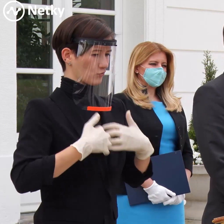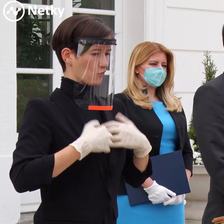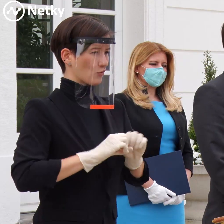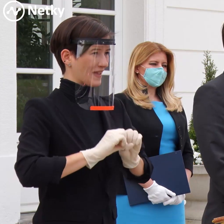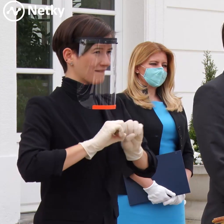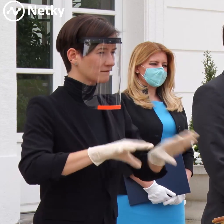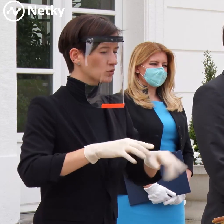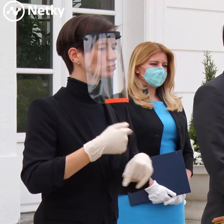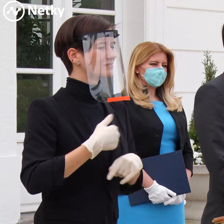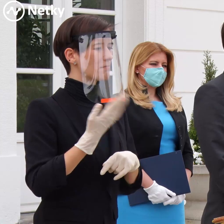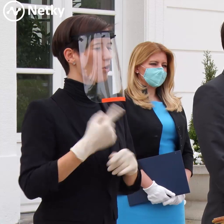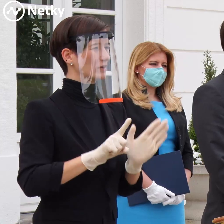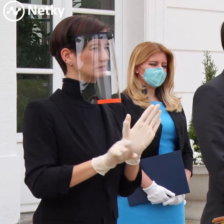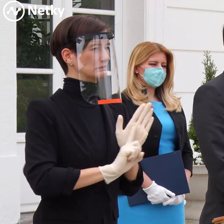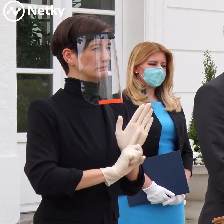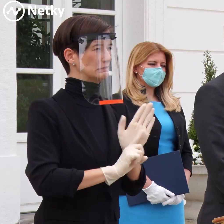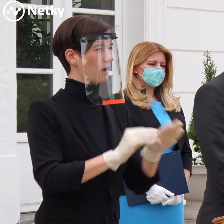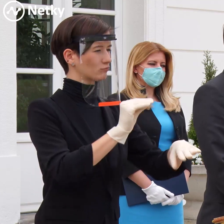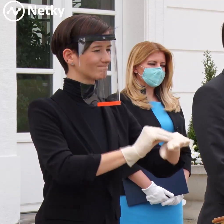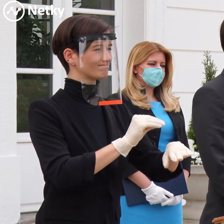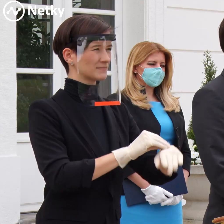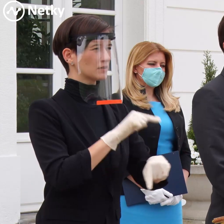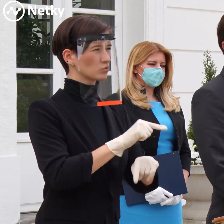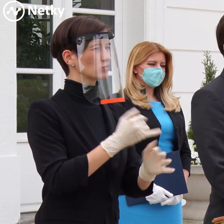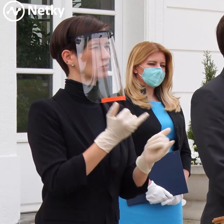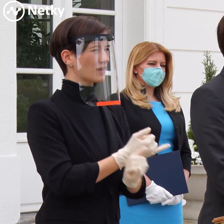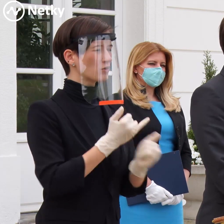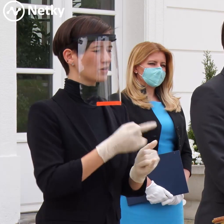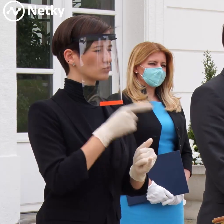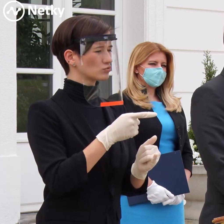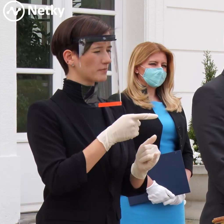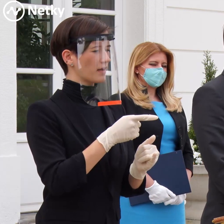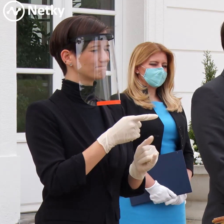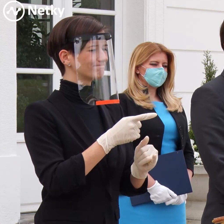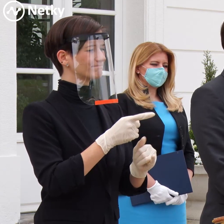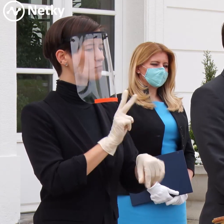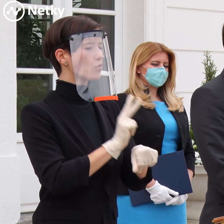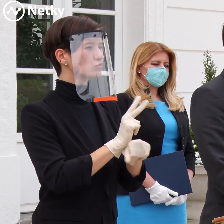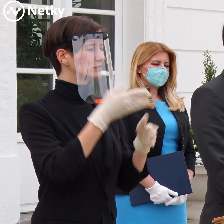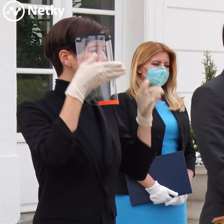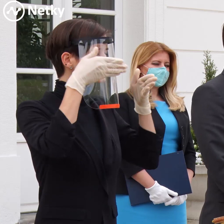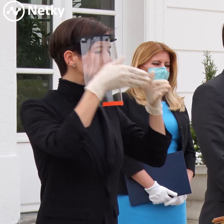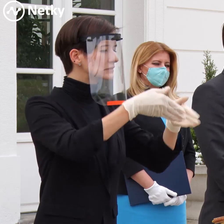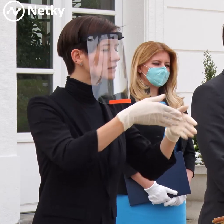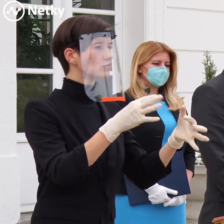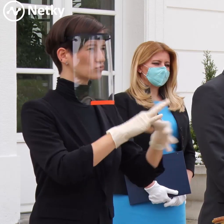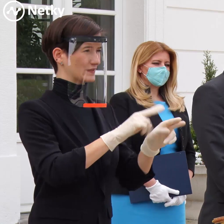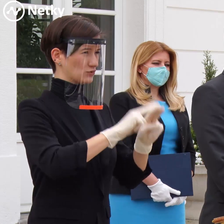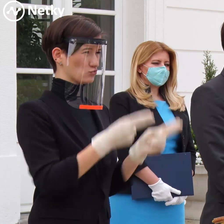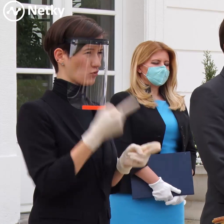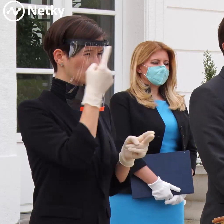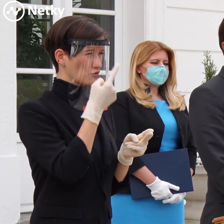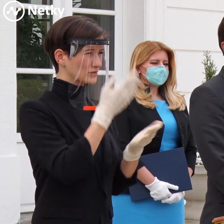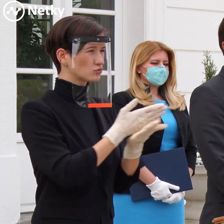že to je naozaj ten náš hľadačik, ako celé spoločnosti, akým spôsobom sa postarať o týchto ľudí, ako ich